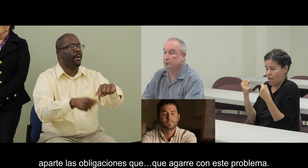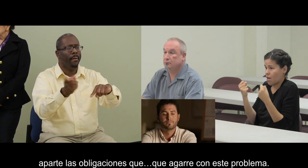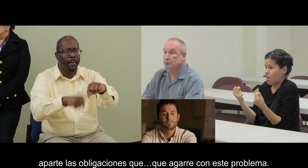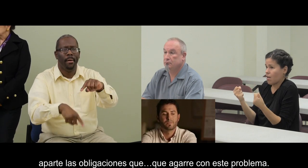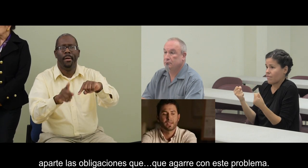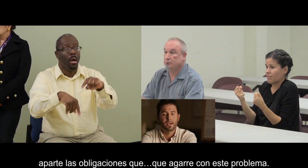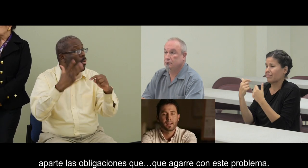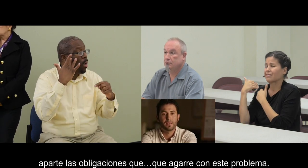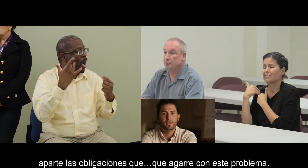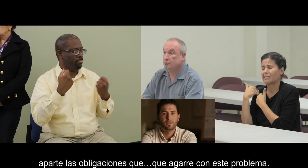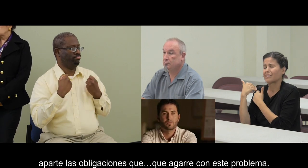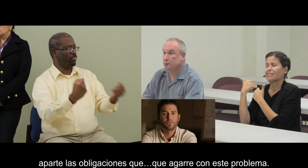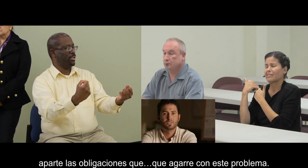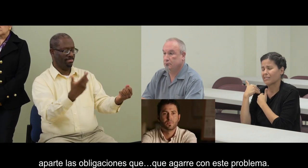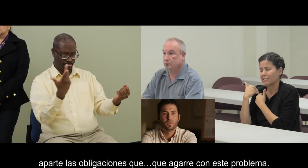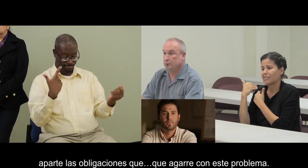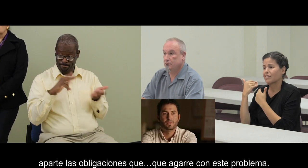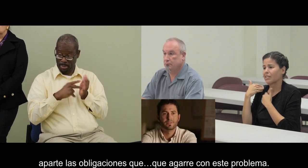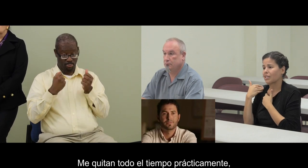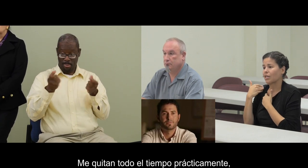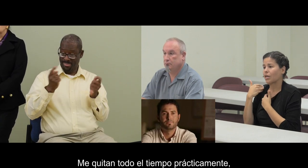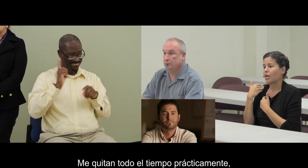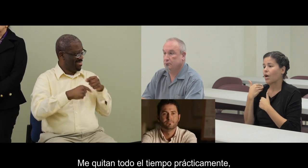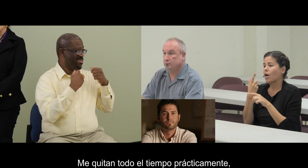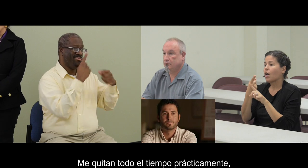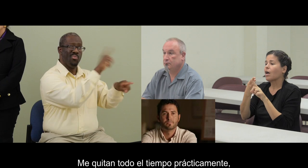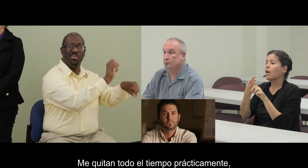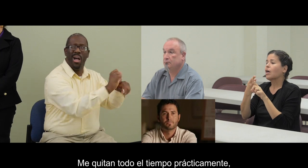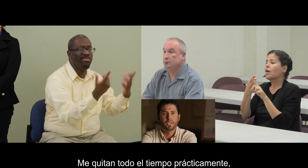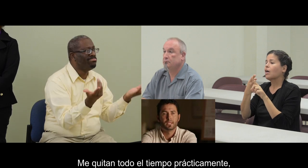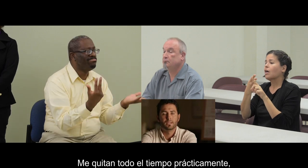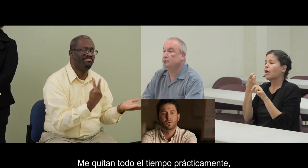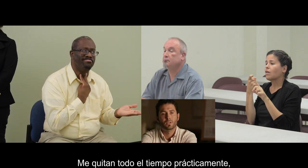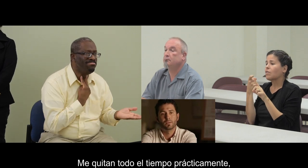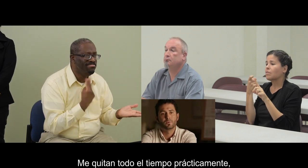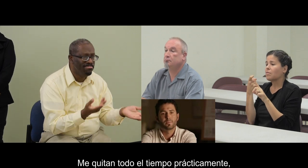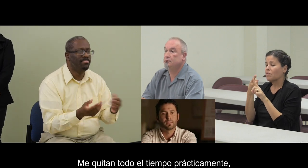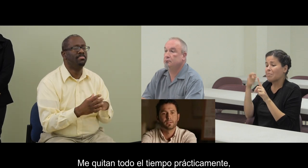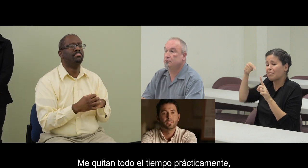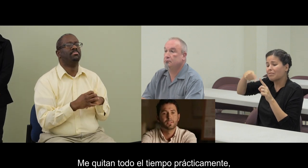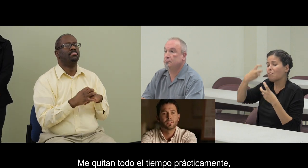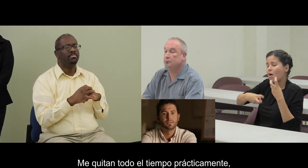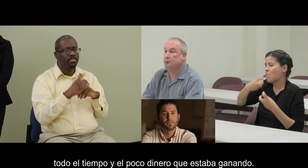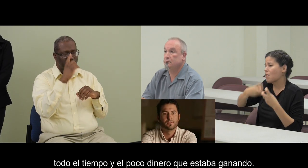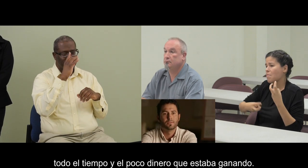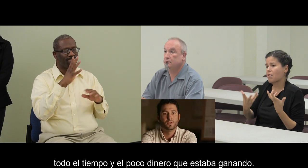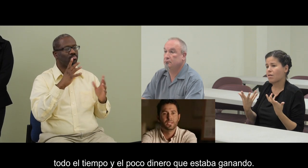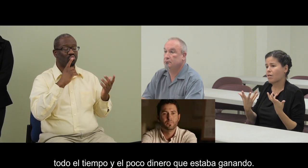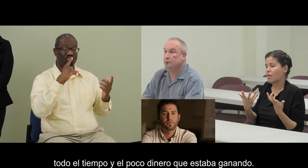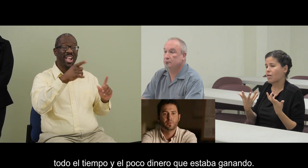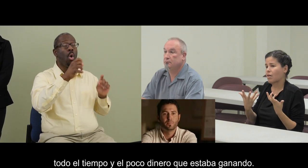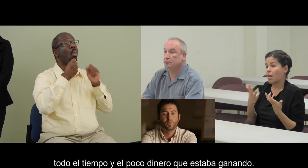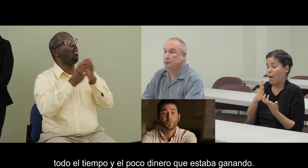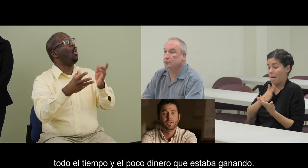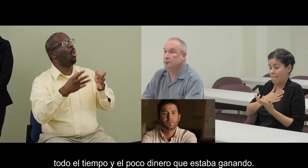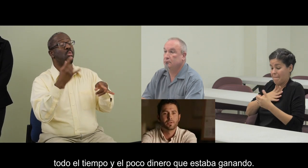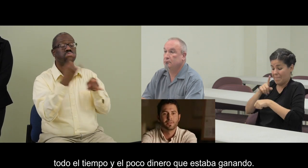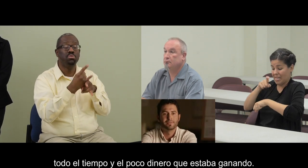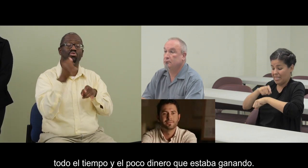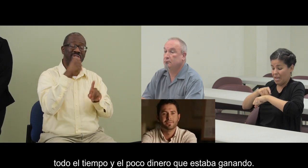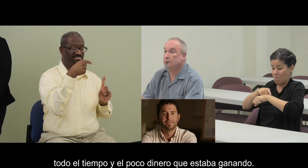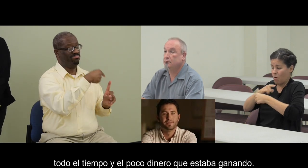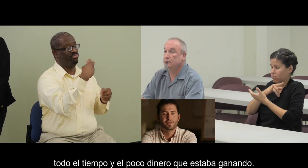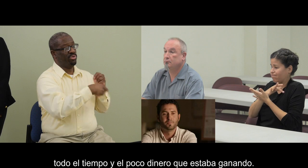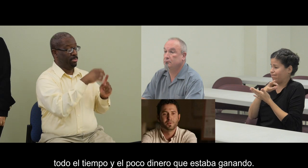agarré con este problema me quitan todo el tiempo prácticamente. Todo el tiempo y el poco